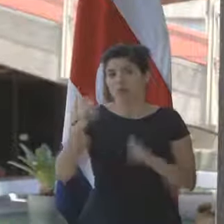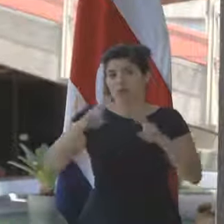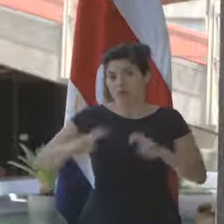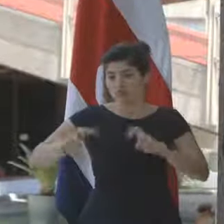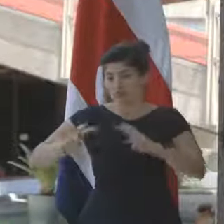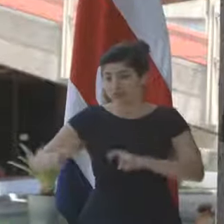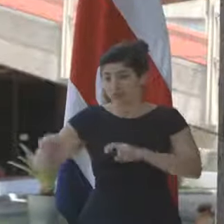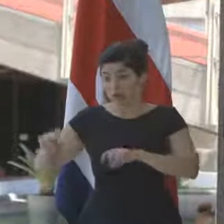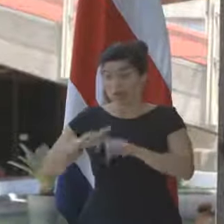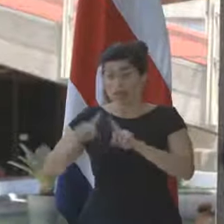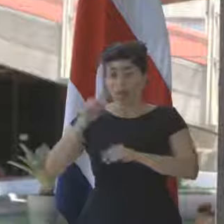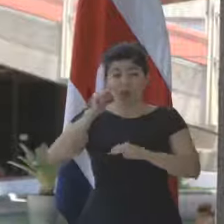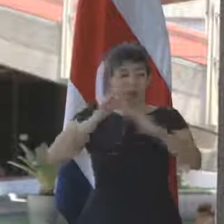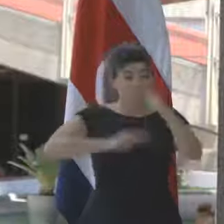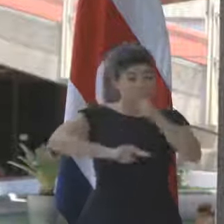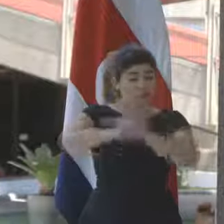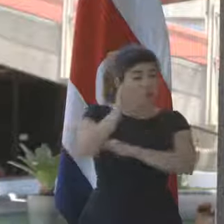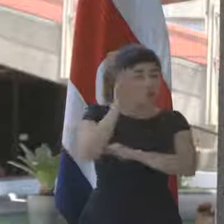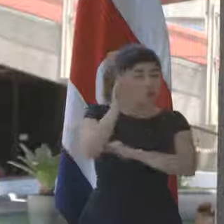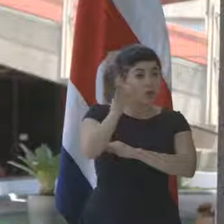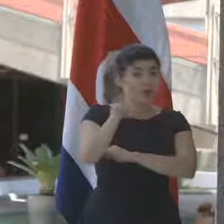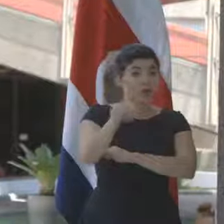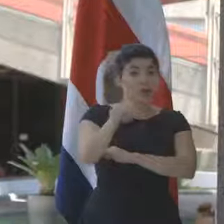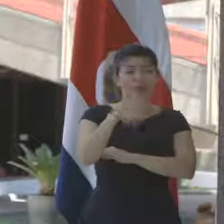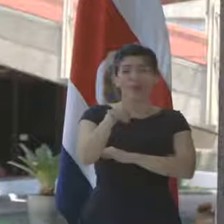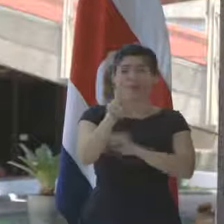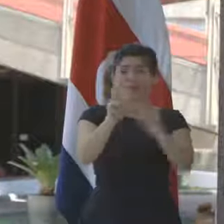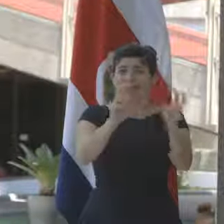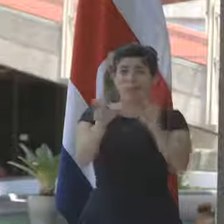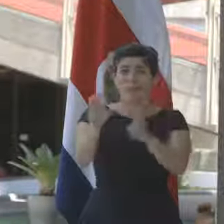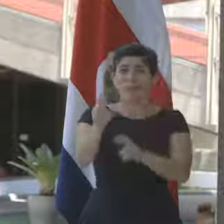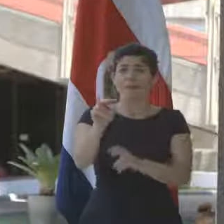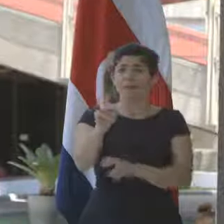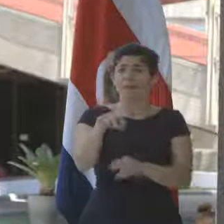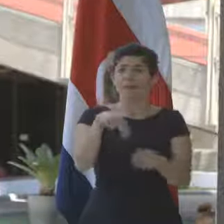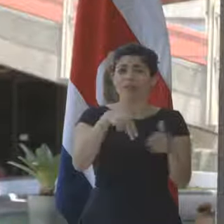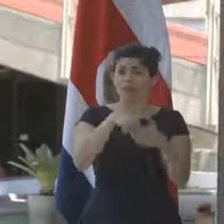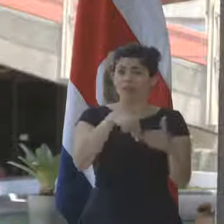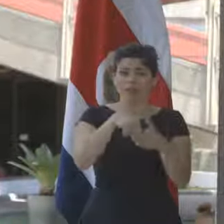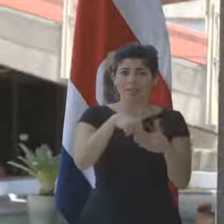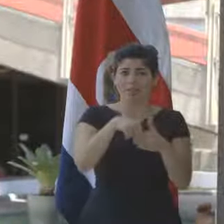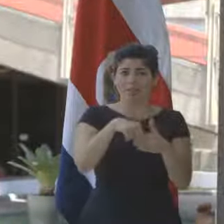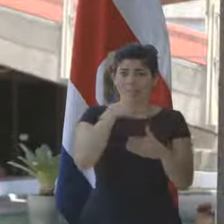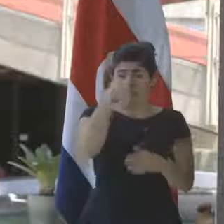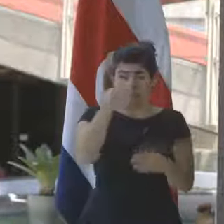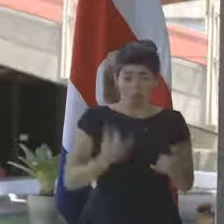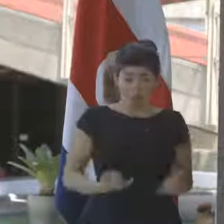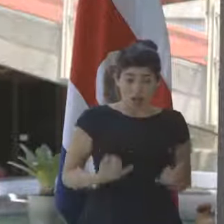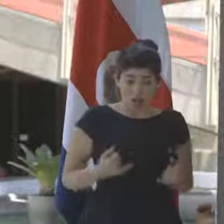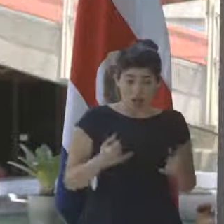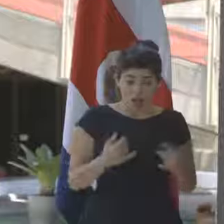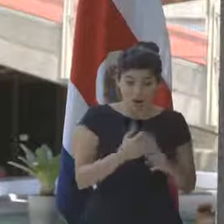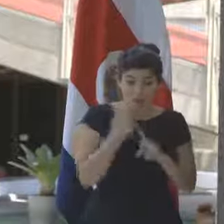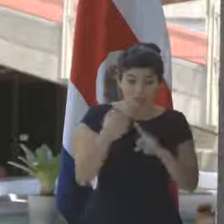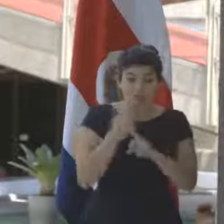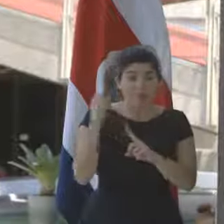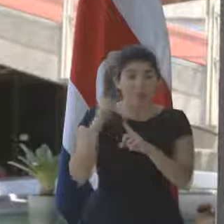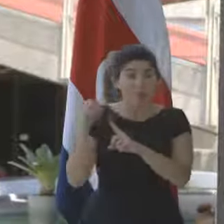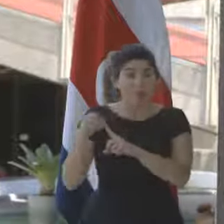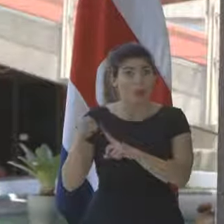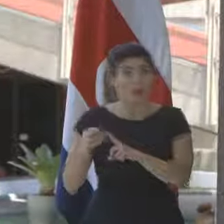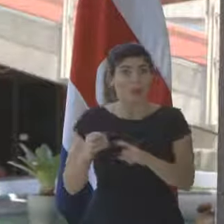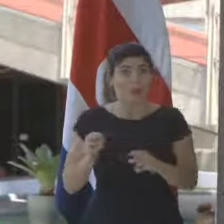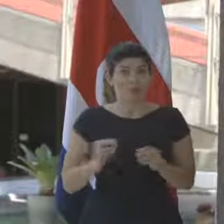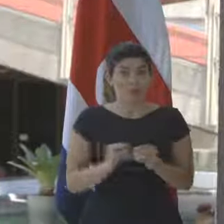pero la proyección de temas a futuro no debe ser un obstáculo para conseguir nuestros objetivos también